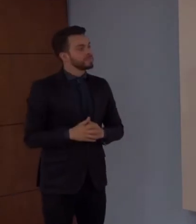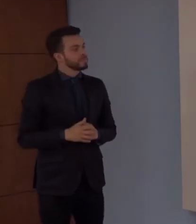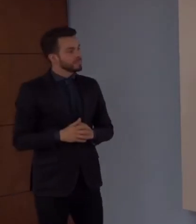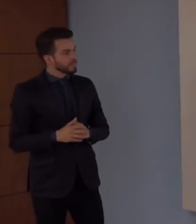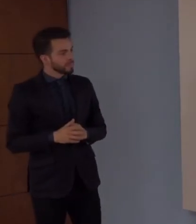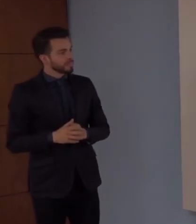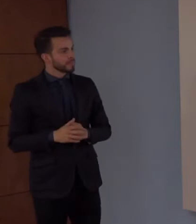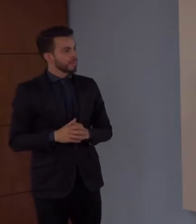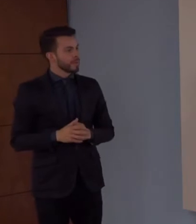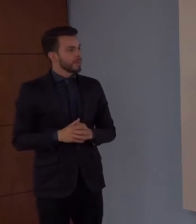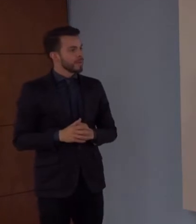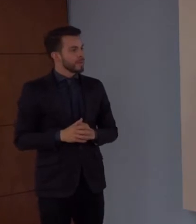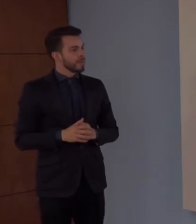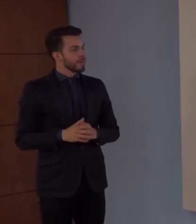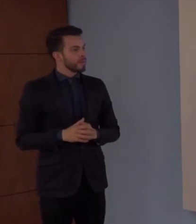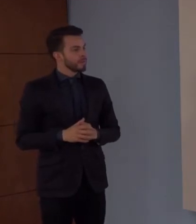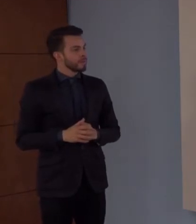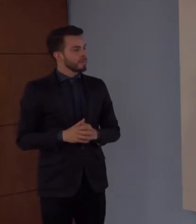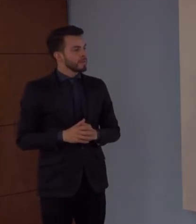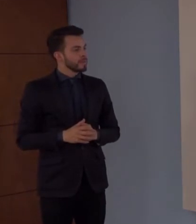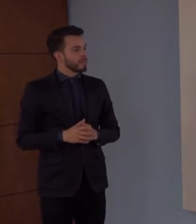tema.